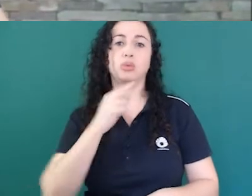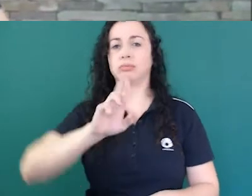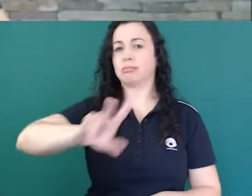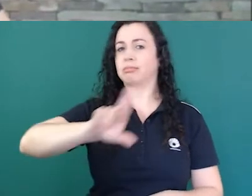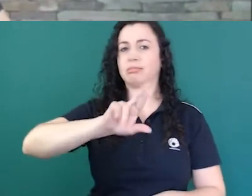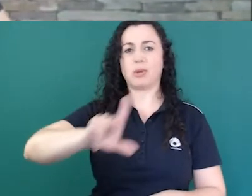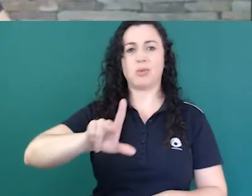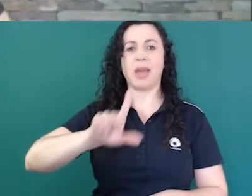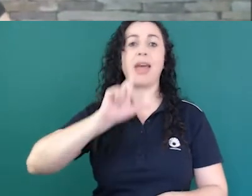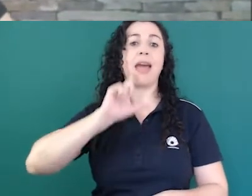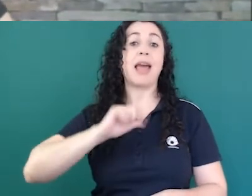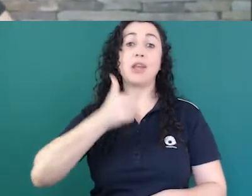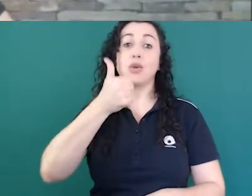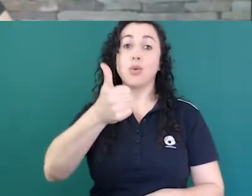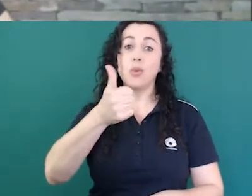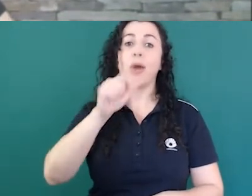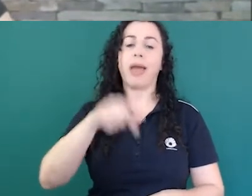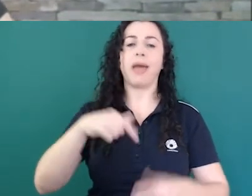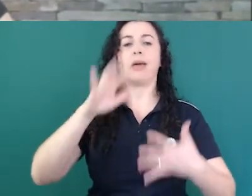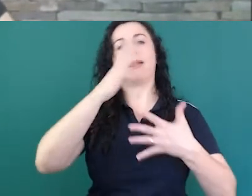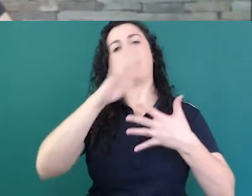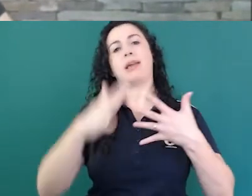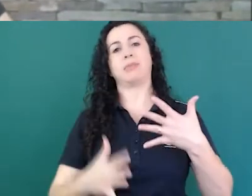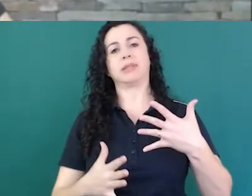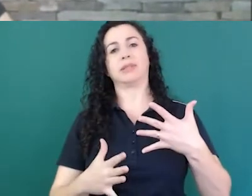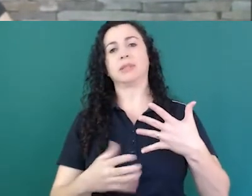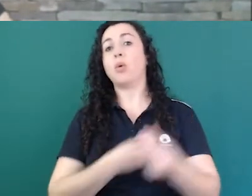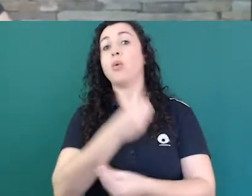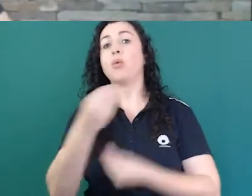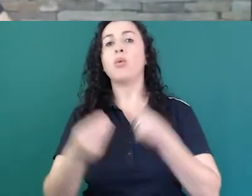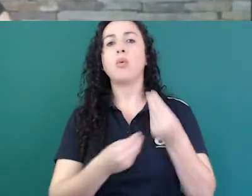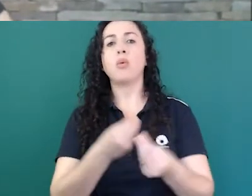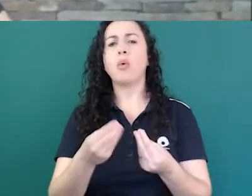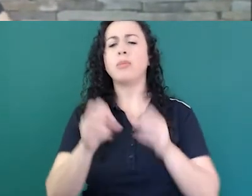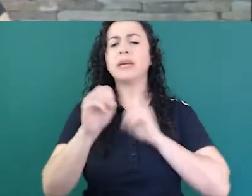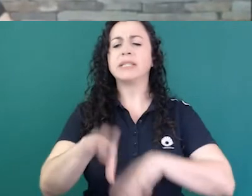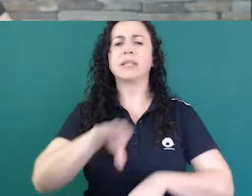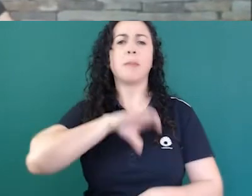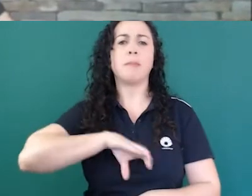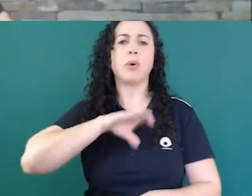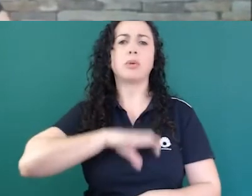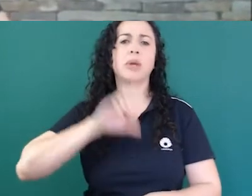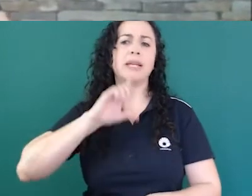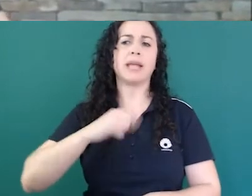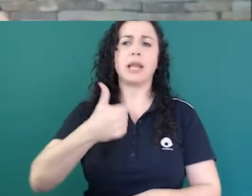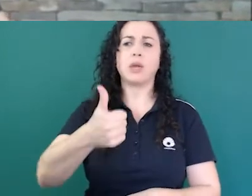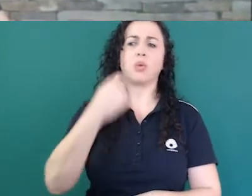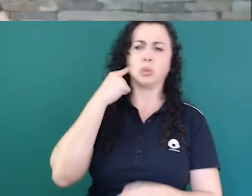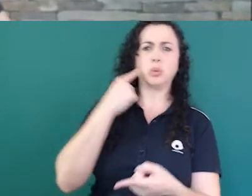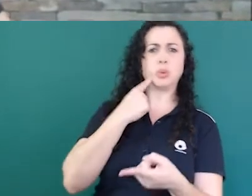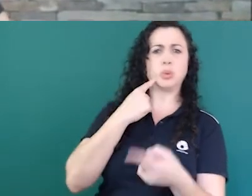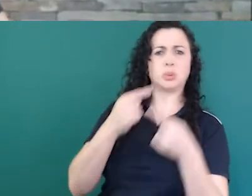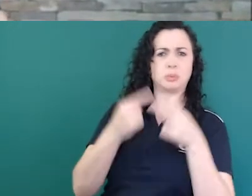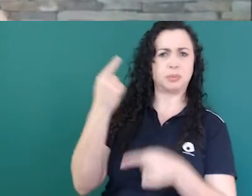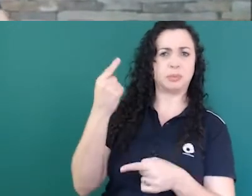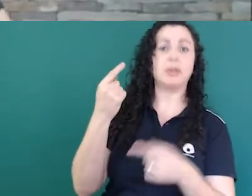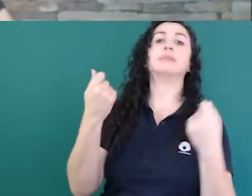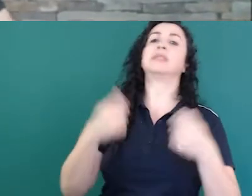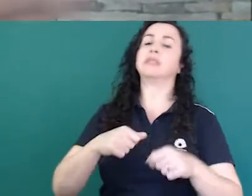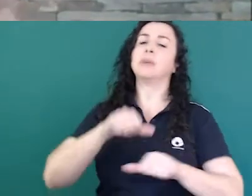como que a escola pode ensinar português como língua materna então a gente precisa mudar a metodologia mudar a formação